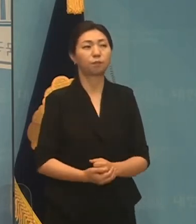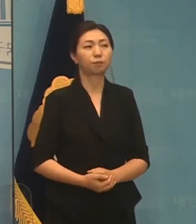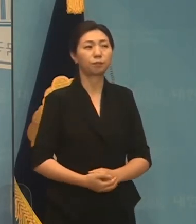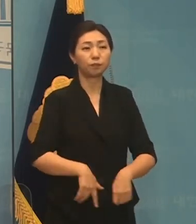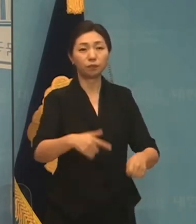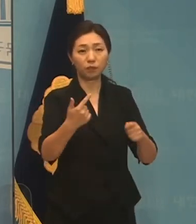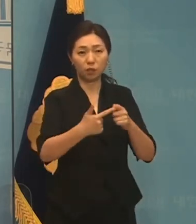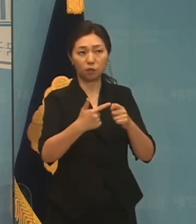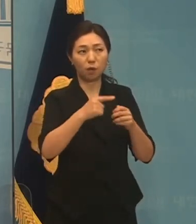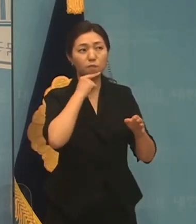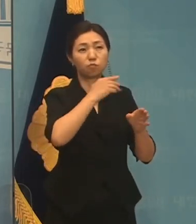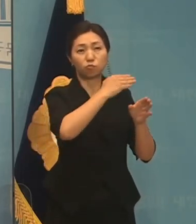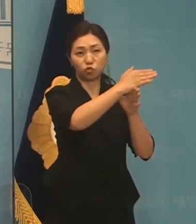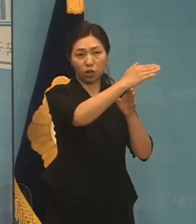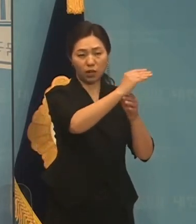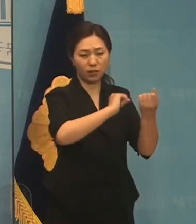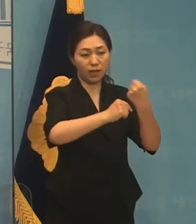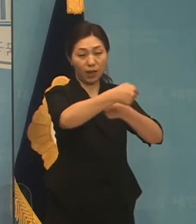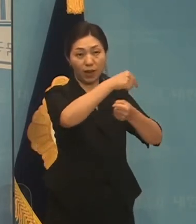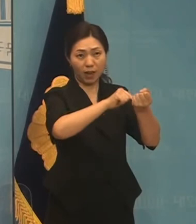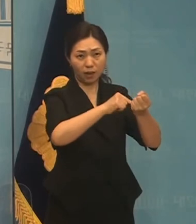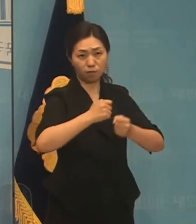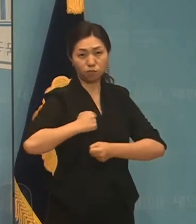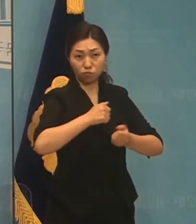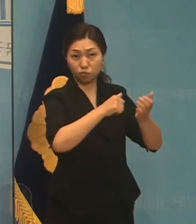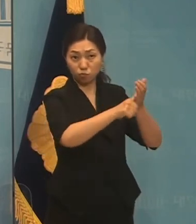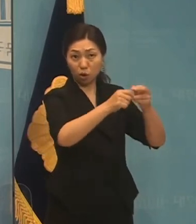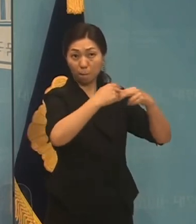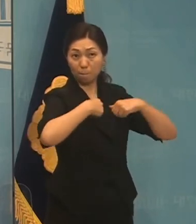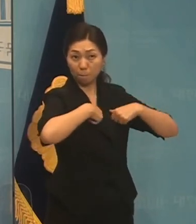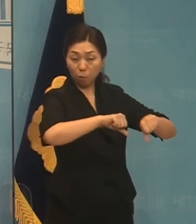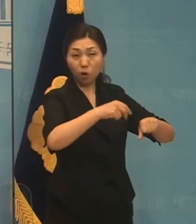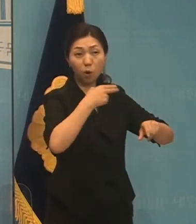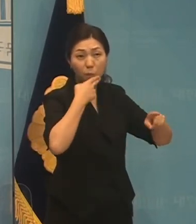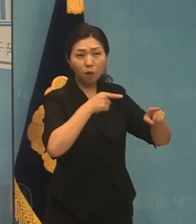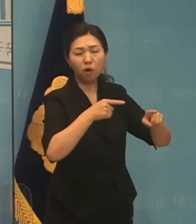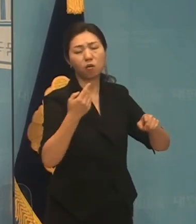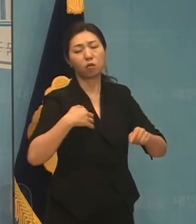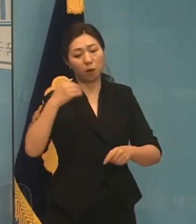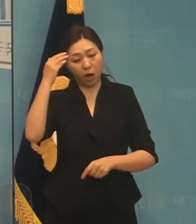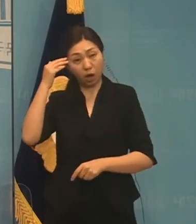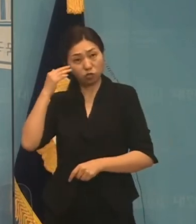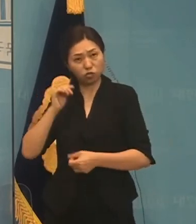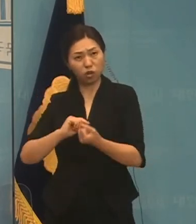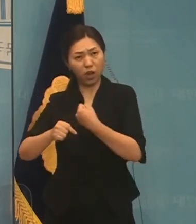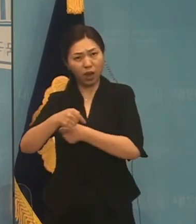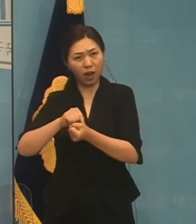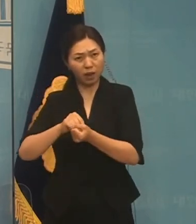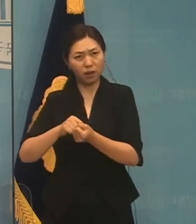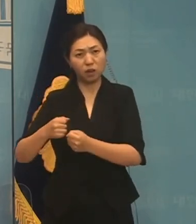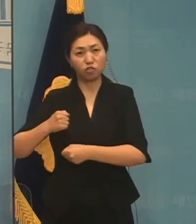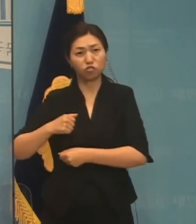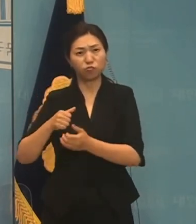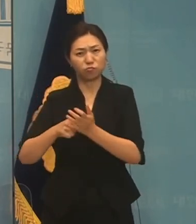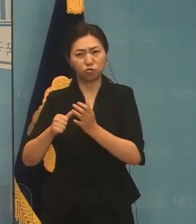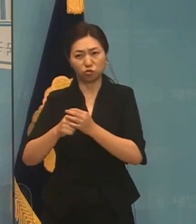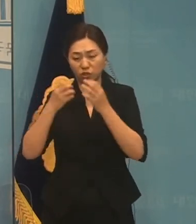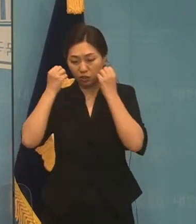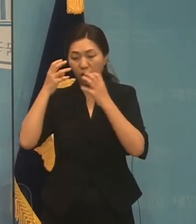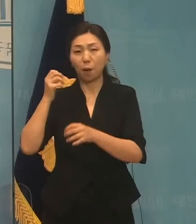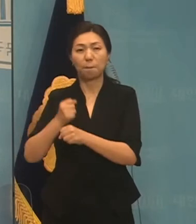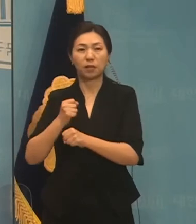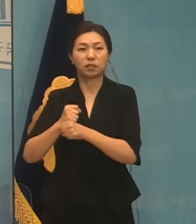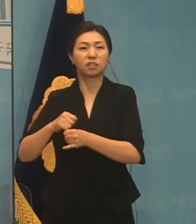북한이 핵무기를 포기하지 않으면 우리도 핵무기를 개발하겠습니다. 이 핵무기 개발이야말로